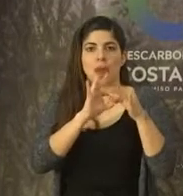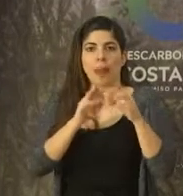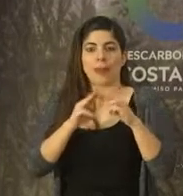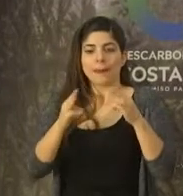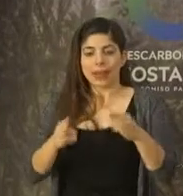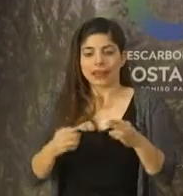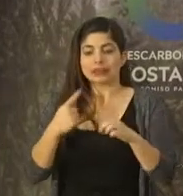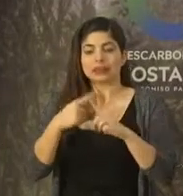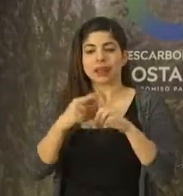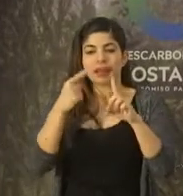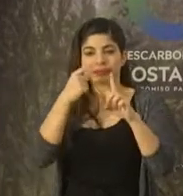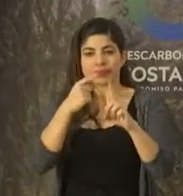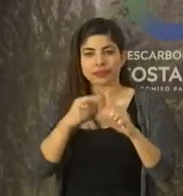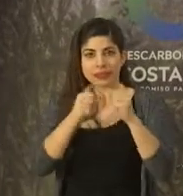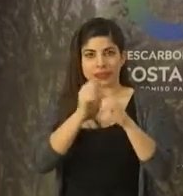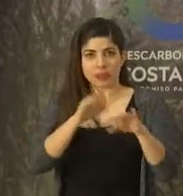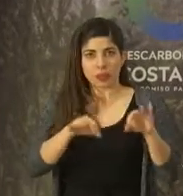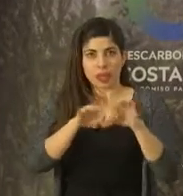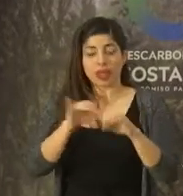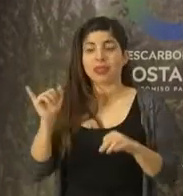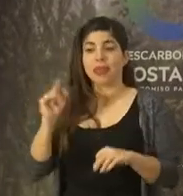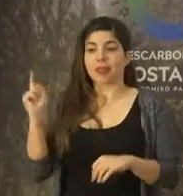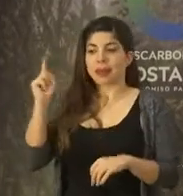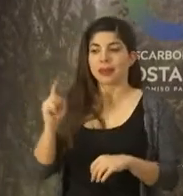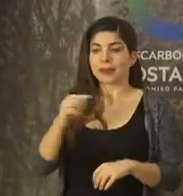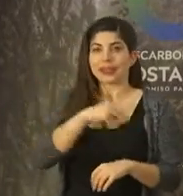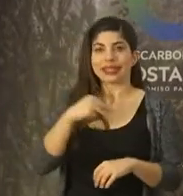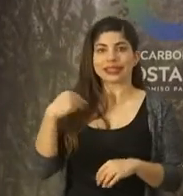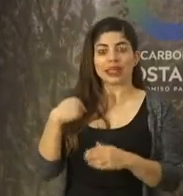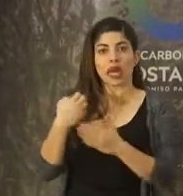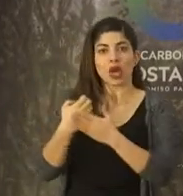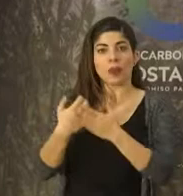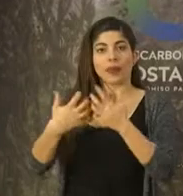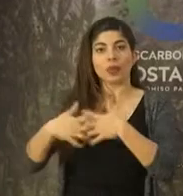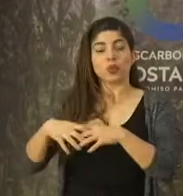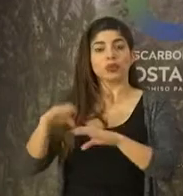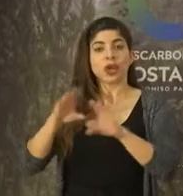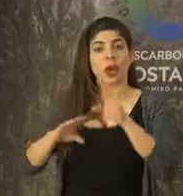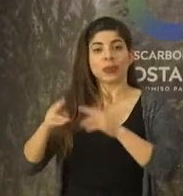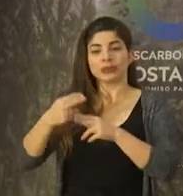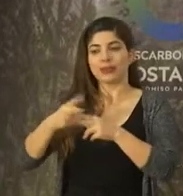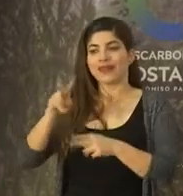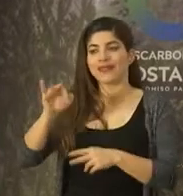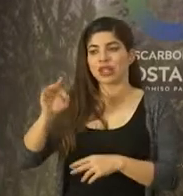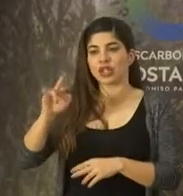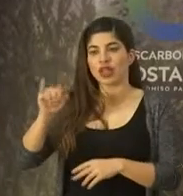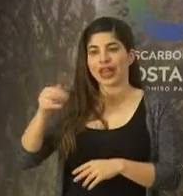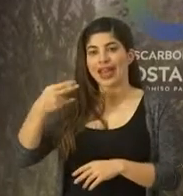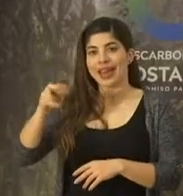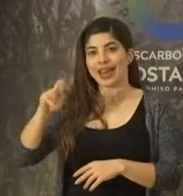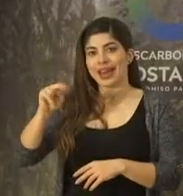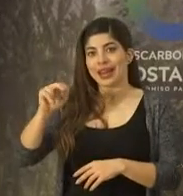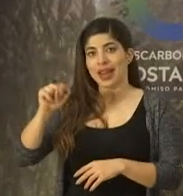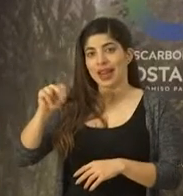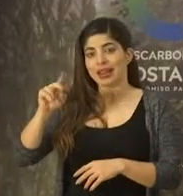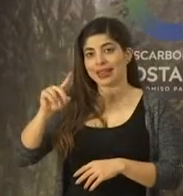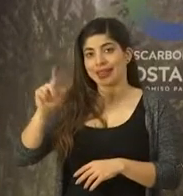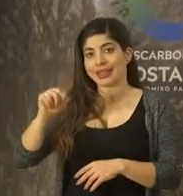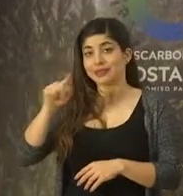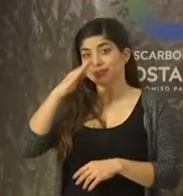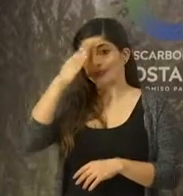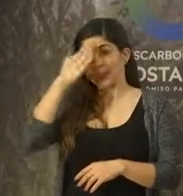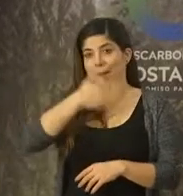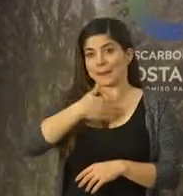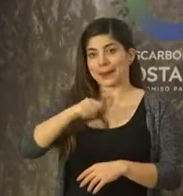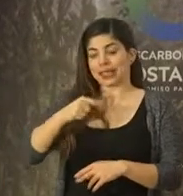ejes temáticos, además de la ministra de Economía, Industria y Comercio, doña Victoria Hernández, quien como ustedes saben fue nombrada por